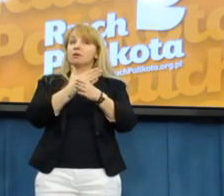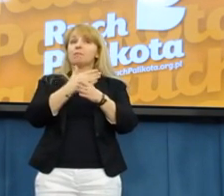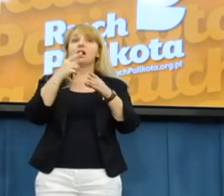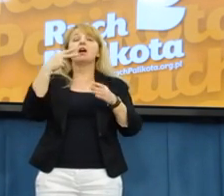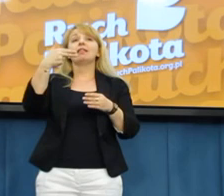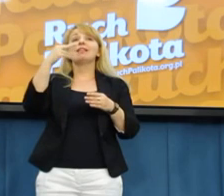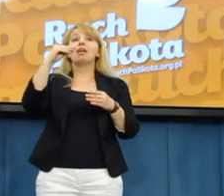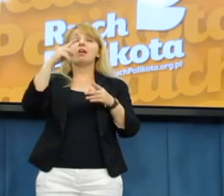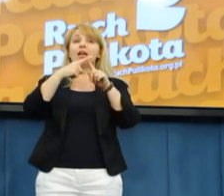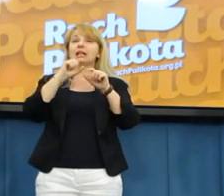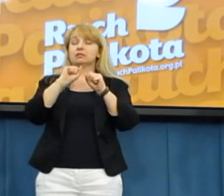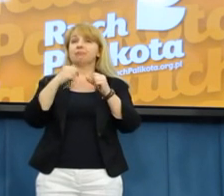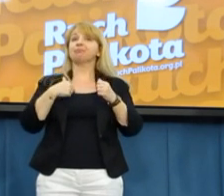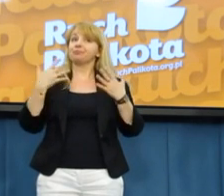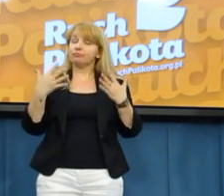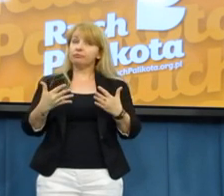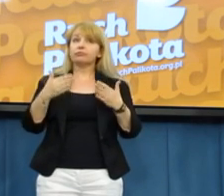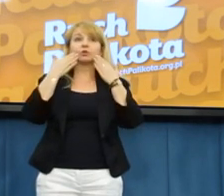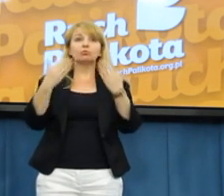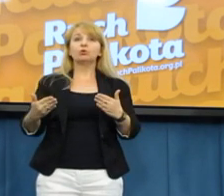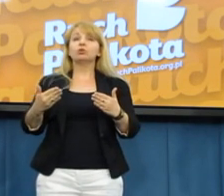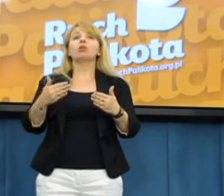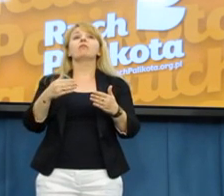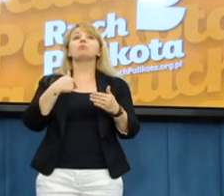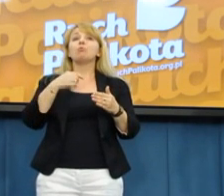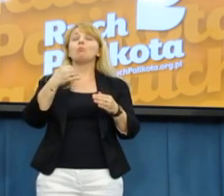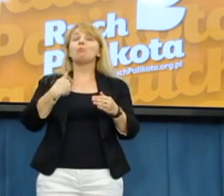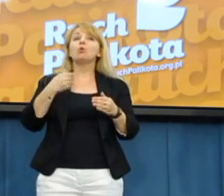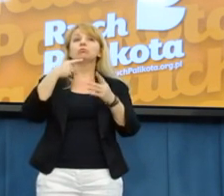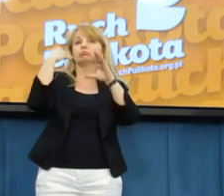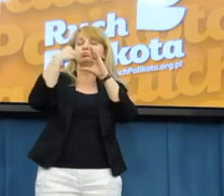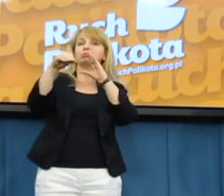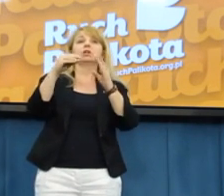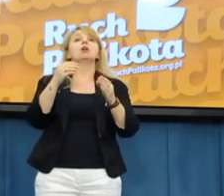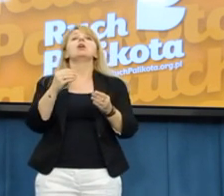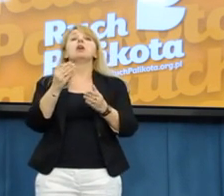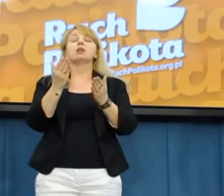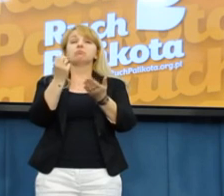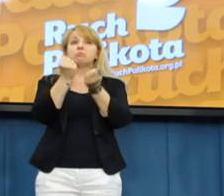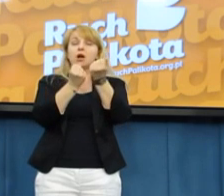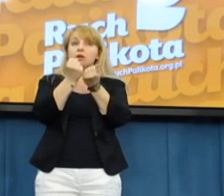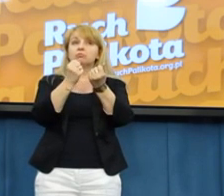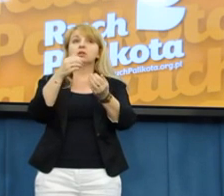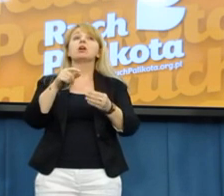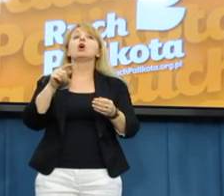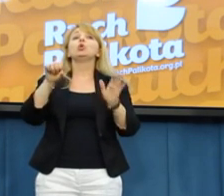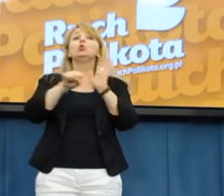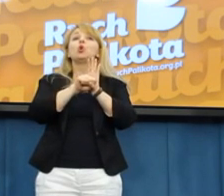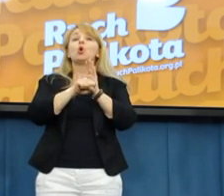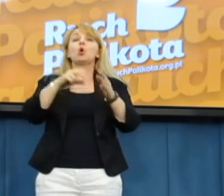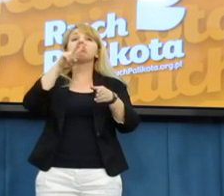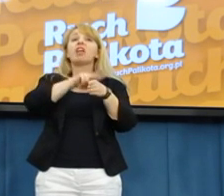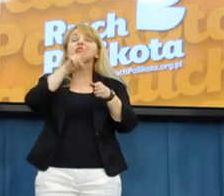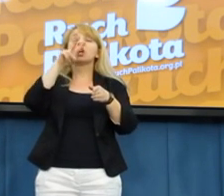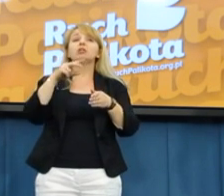Chciałem także podziękować za to, że interweniowałem i wysłał pismo do pani naczelnik Urzędu Skarbowego w Lublinie